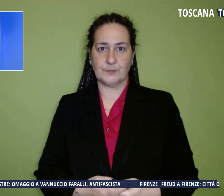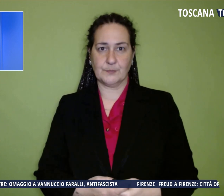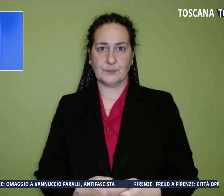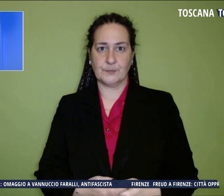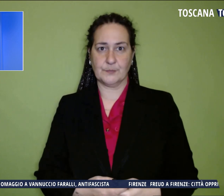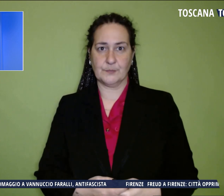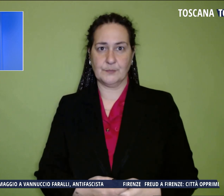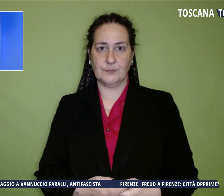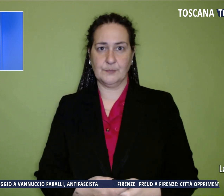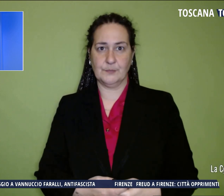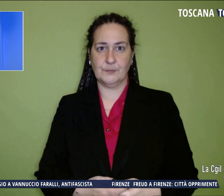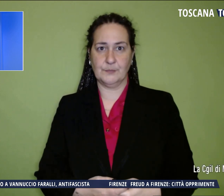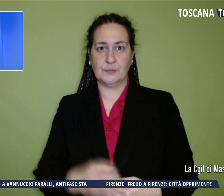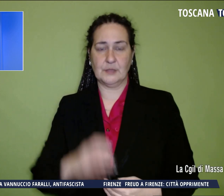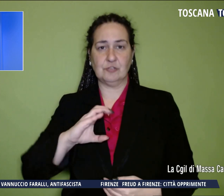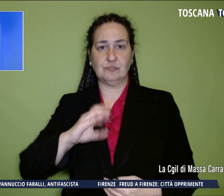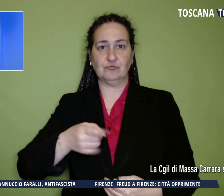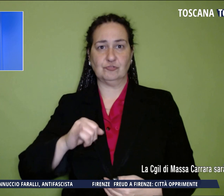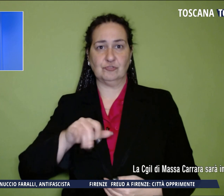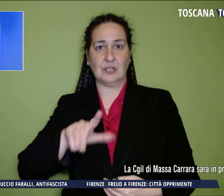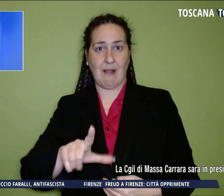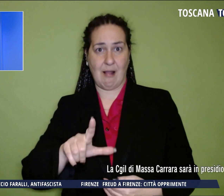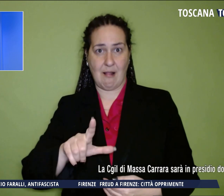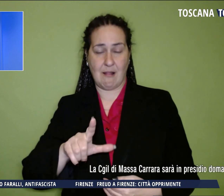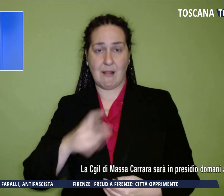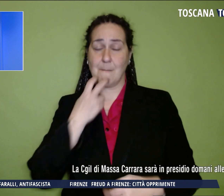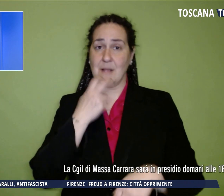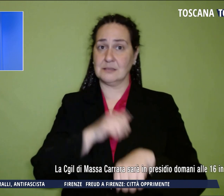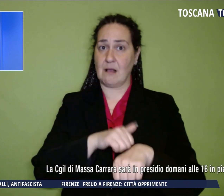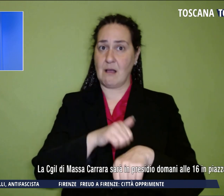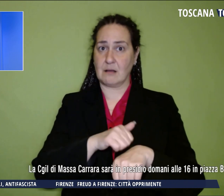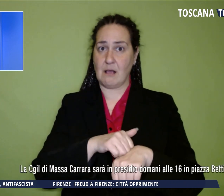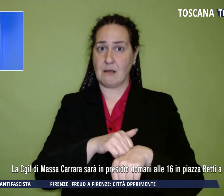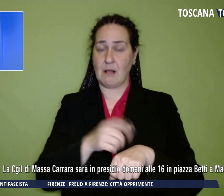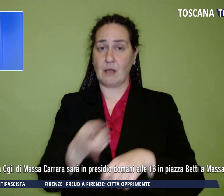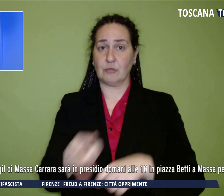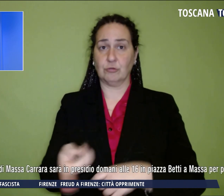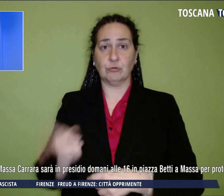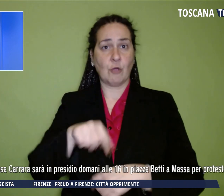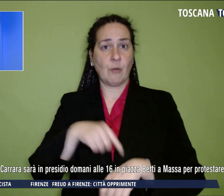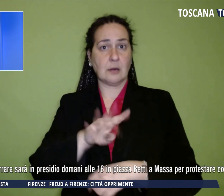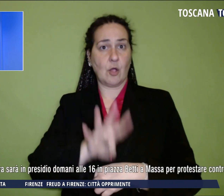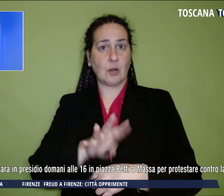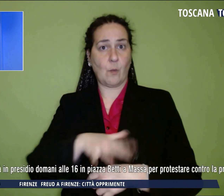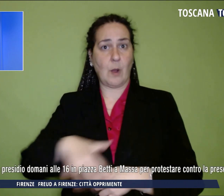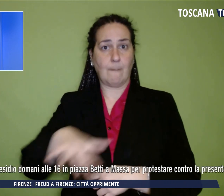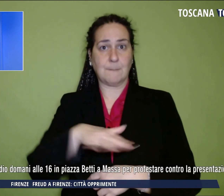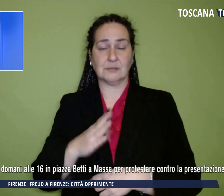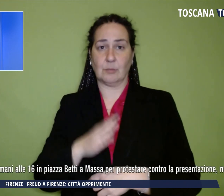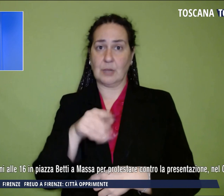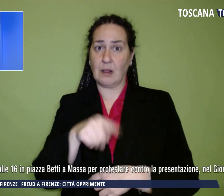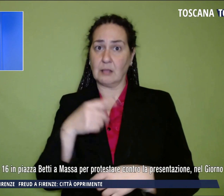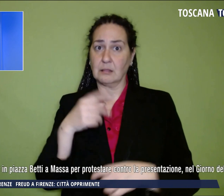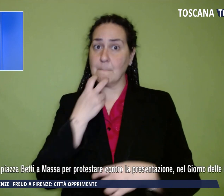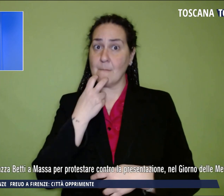La CGL di Massa Carrara sarà in presidio domani alle 16 in Piazza Betti a Massa per protestare contro la